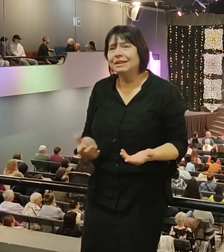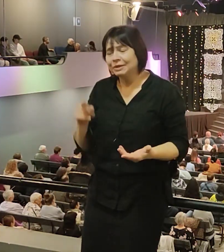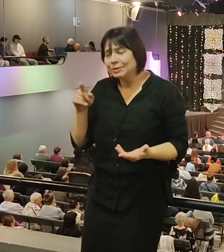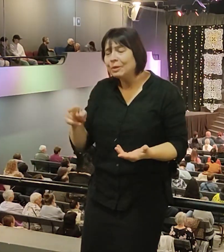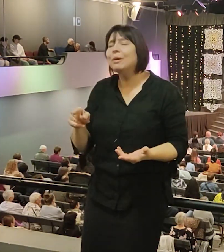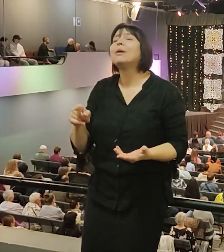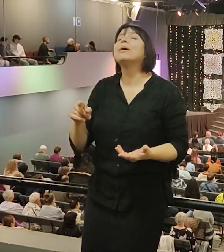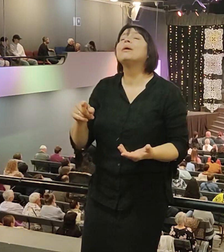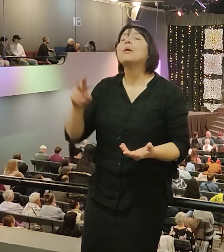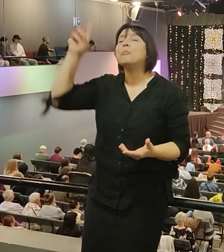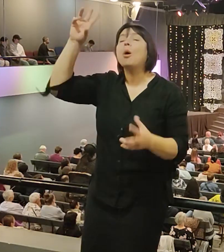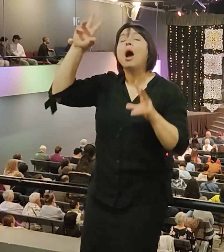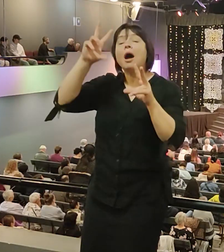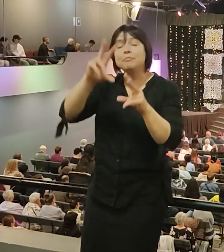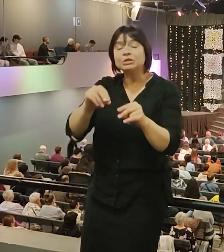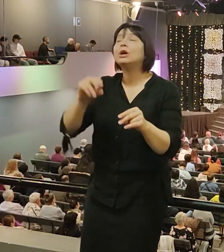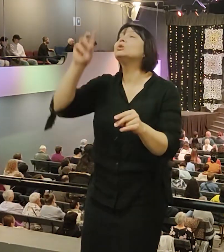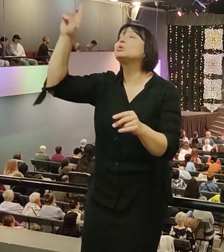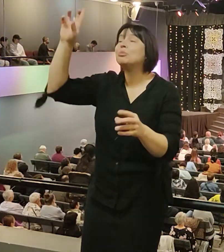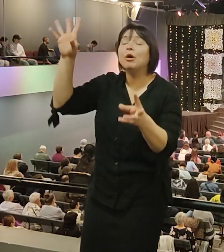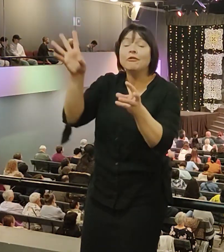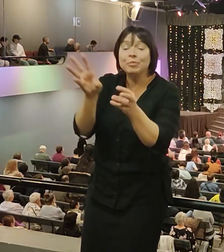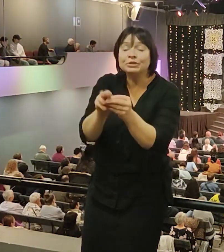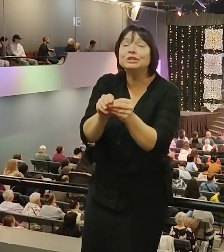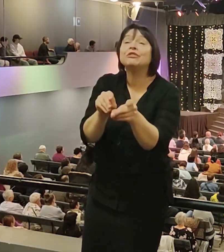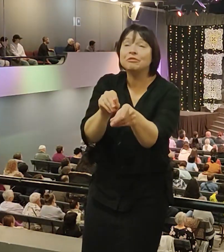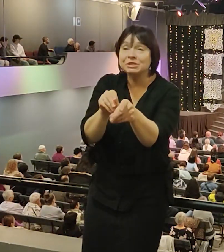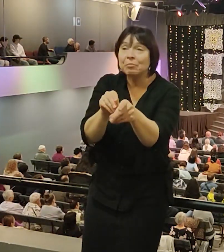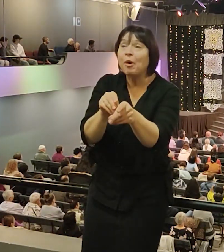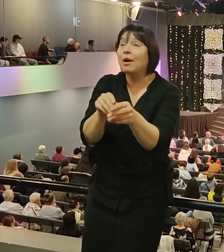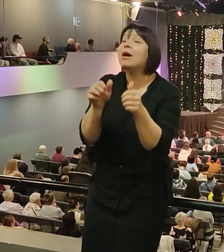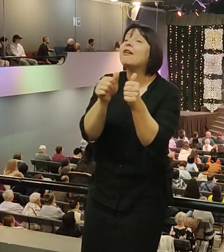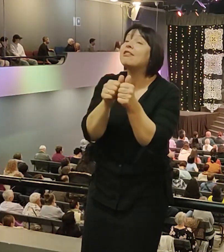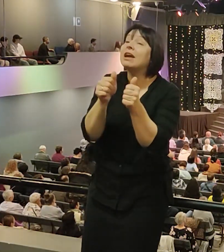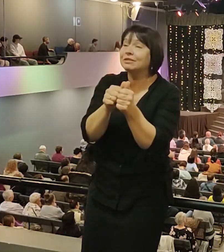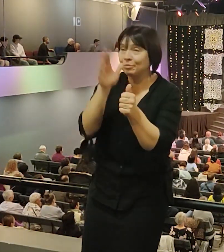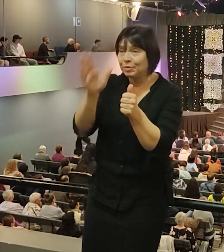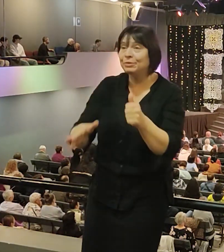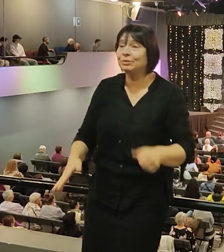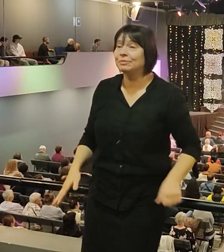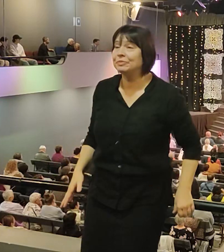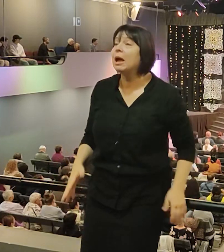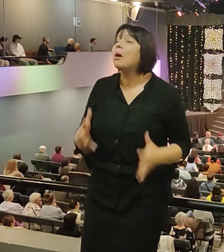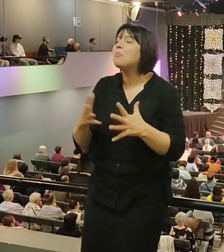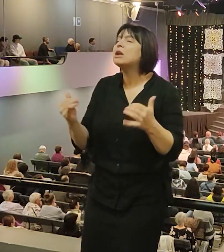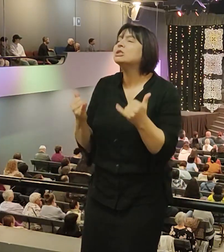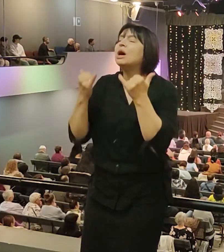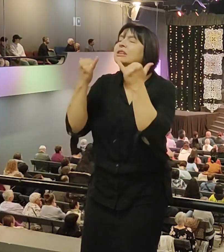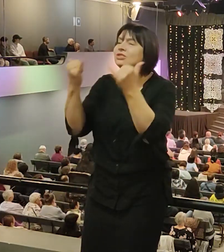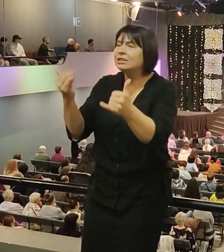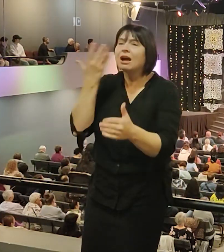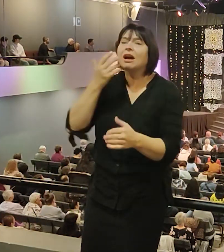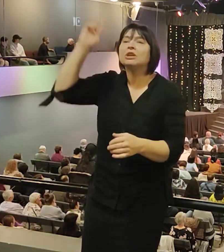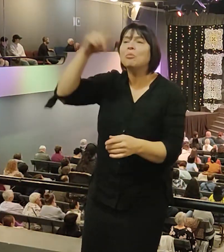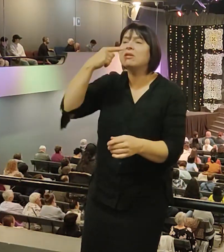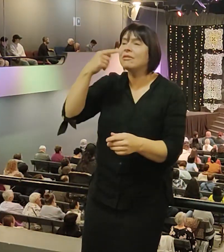с ним. Для меня это большая честь, когда Бог говорит, я буду с тобою. Никогда тебя не покину